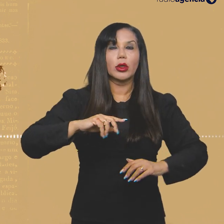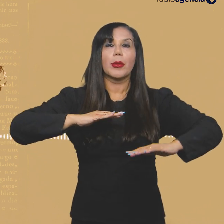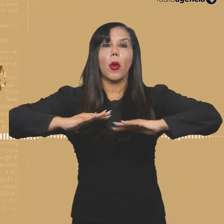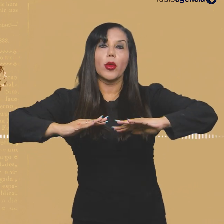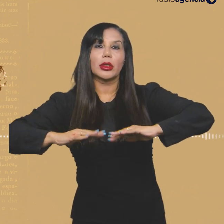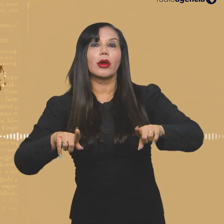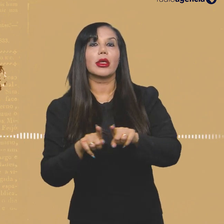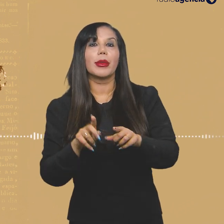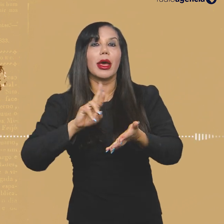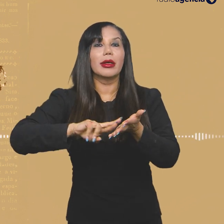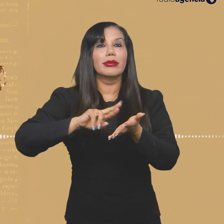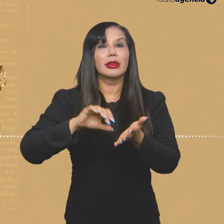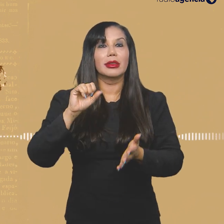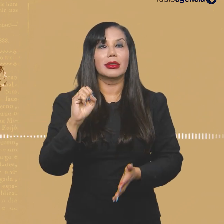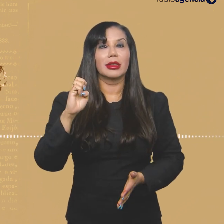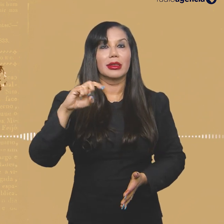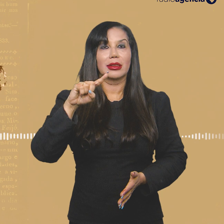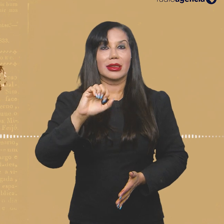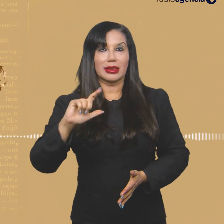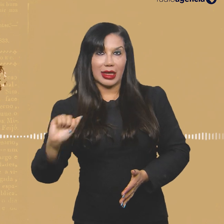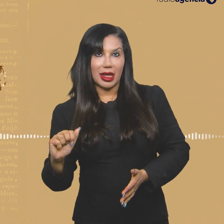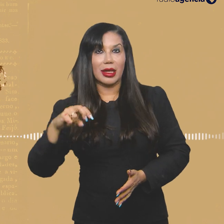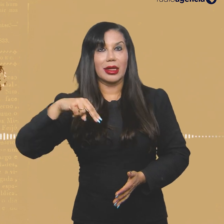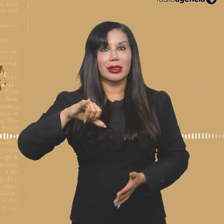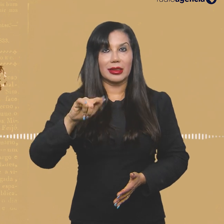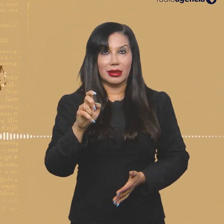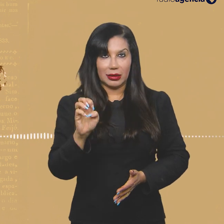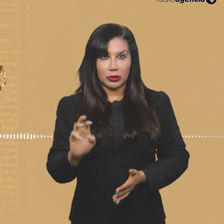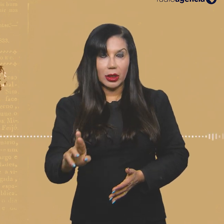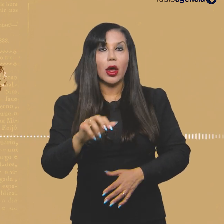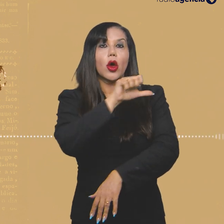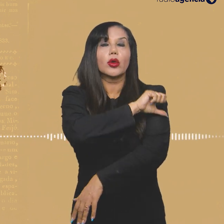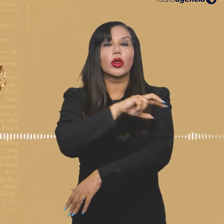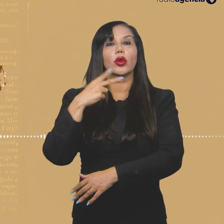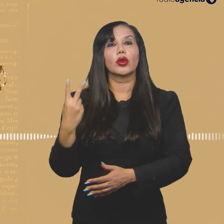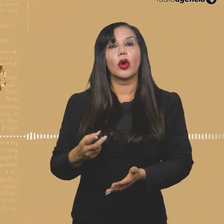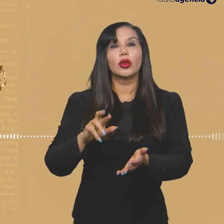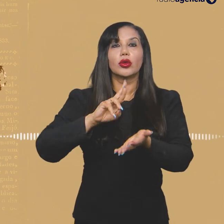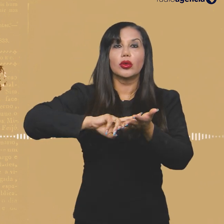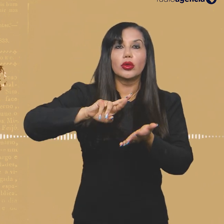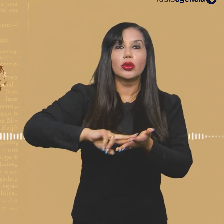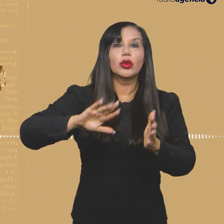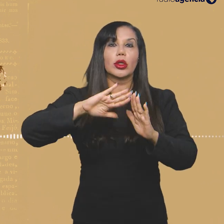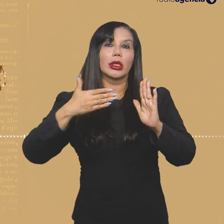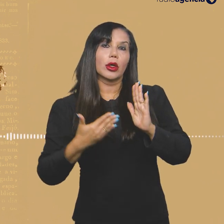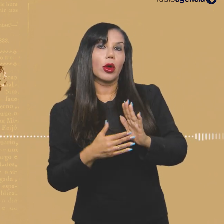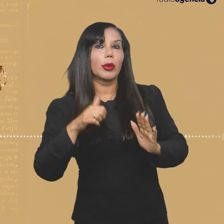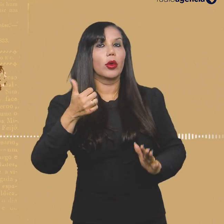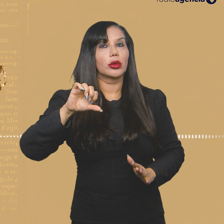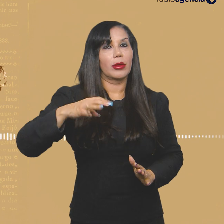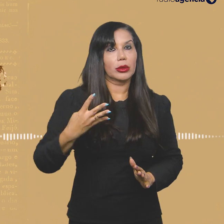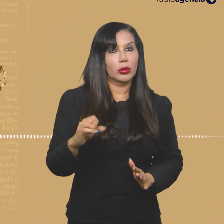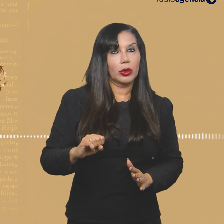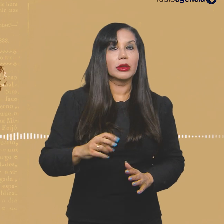Mutirão. E ainda as revistas Senzala e Níger. No Rio de Janeiro, foram dois periódicos, Quilombo, de